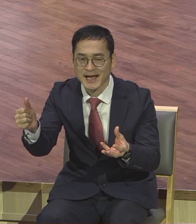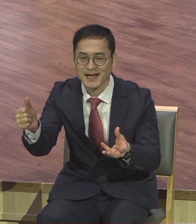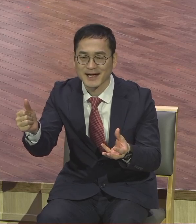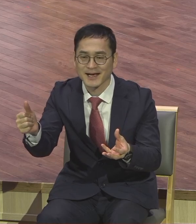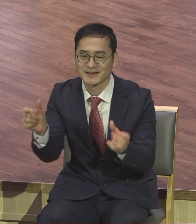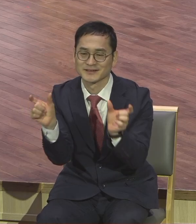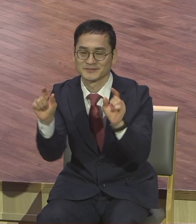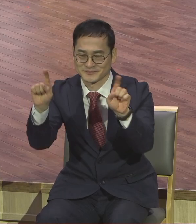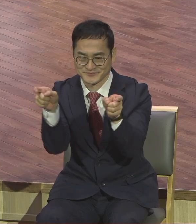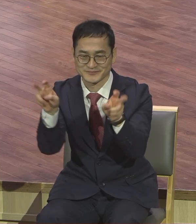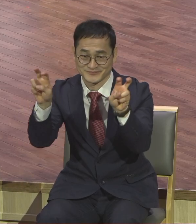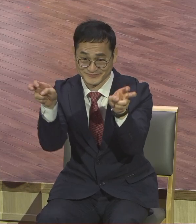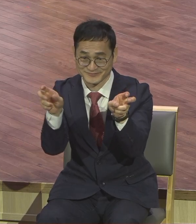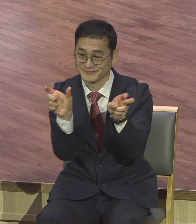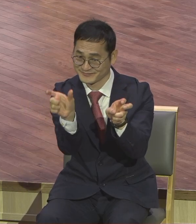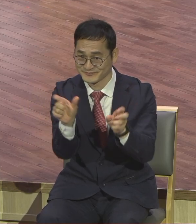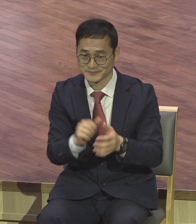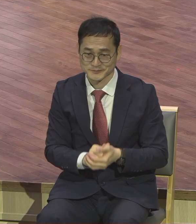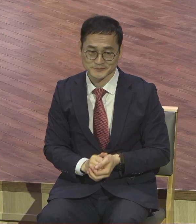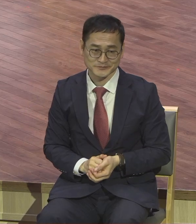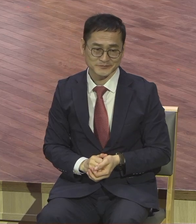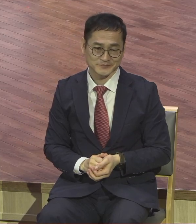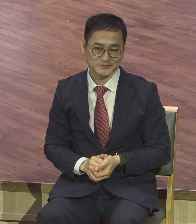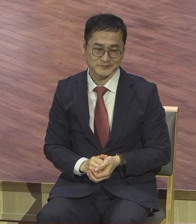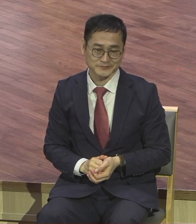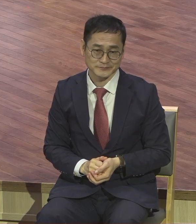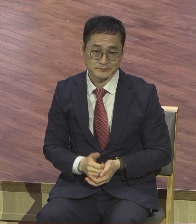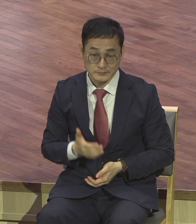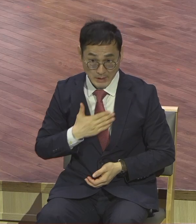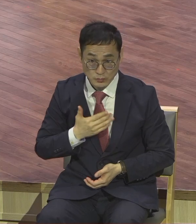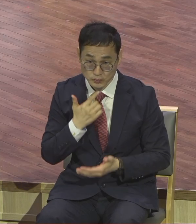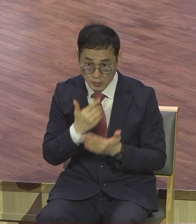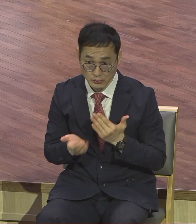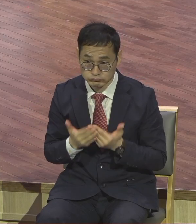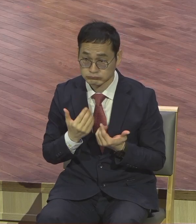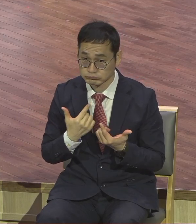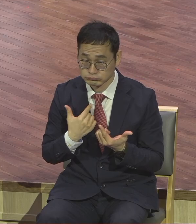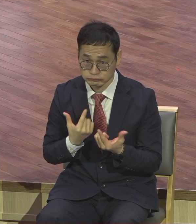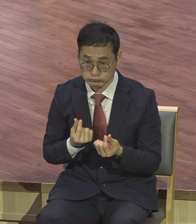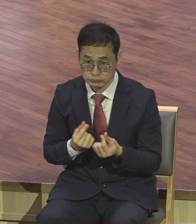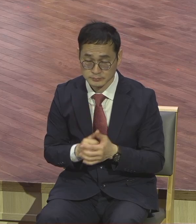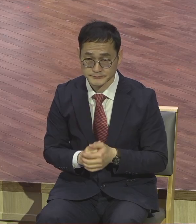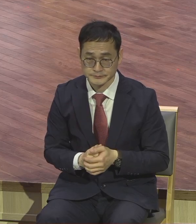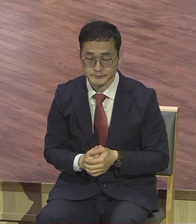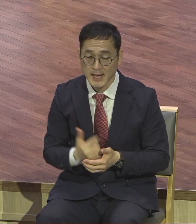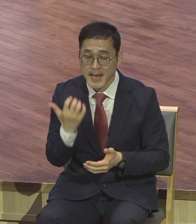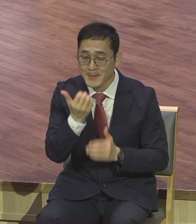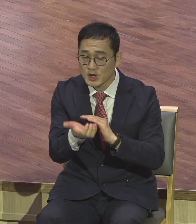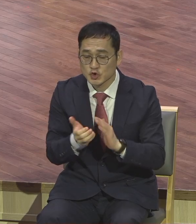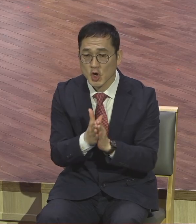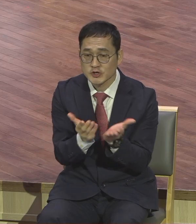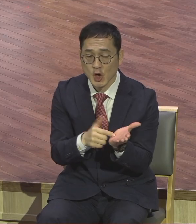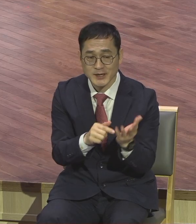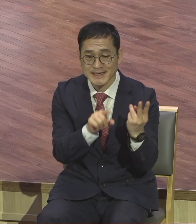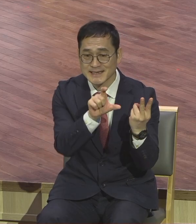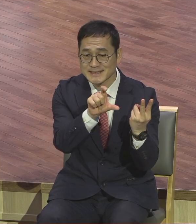사람이에요. 막연한 말이 아닙니다. 이 사실을 베드로 전세 2장 9절에 이미 마련했어요.